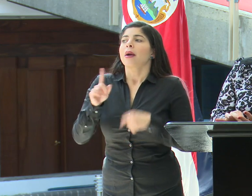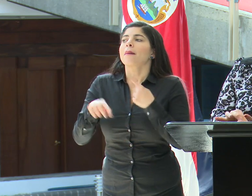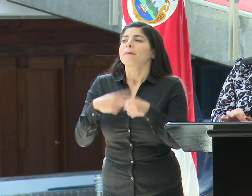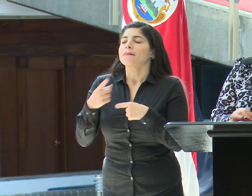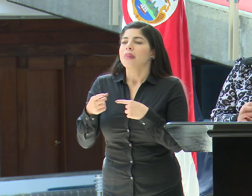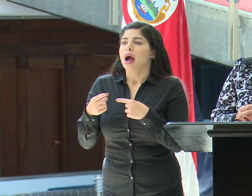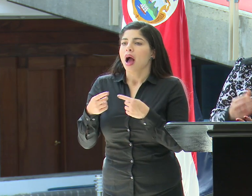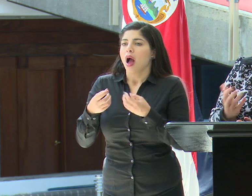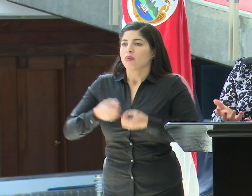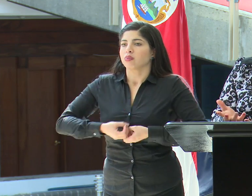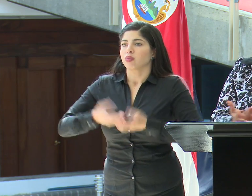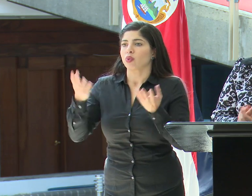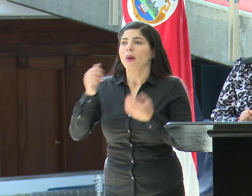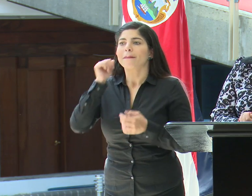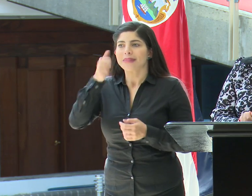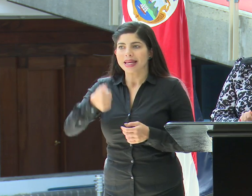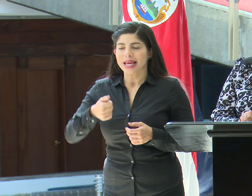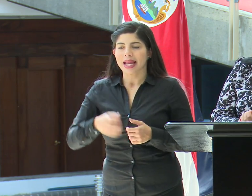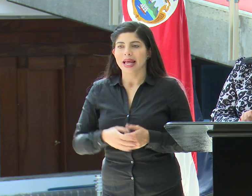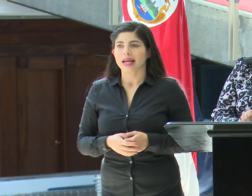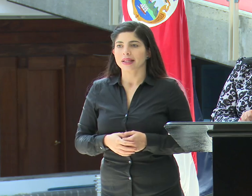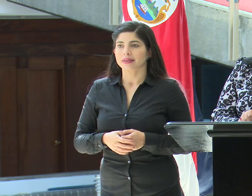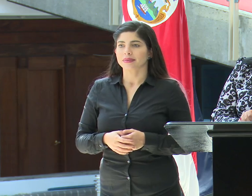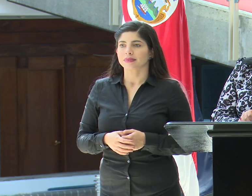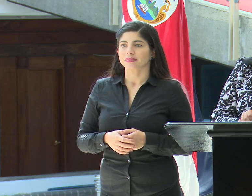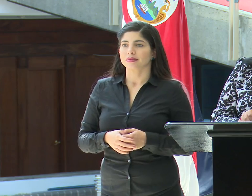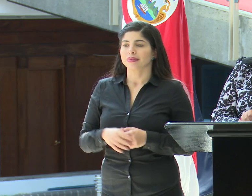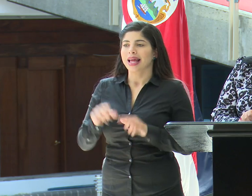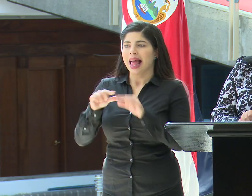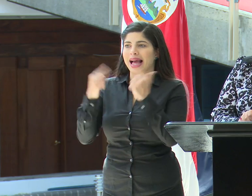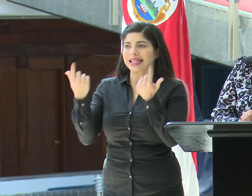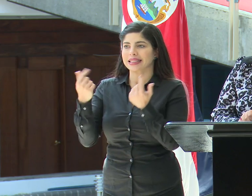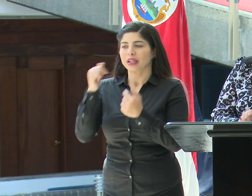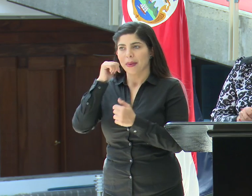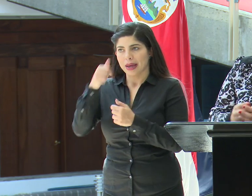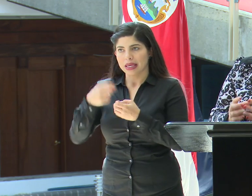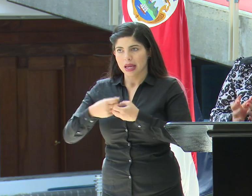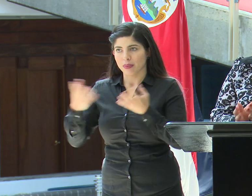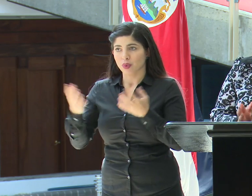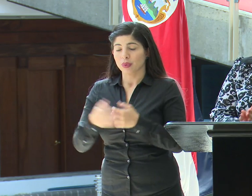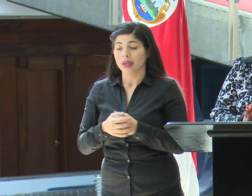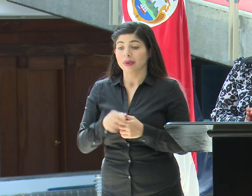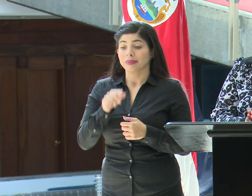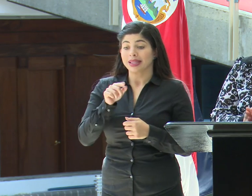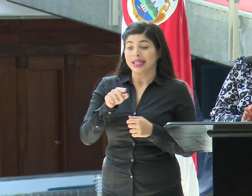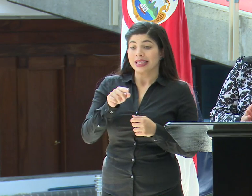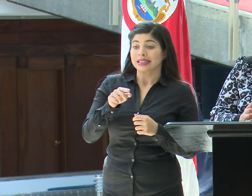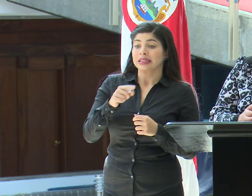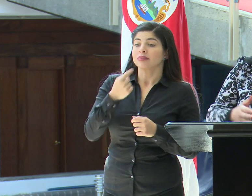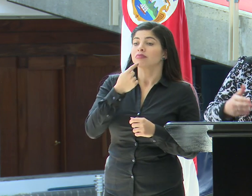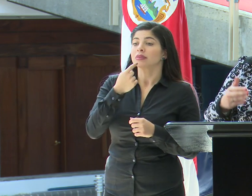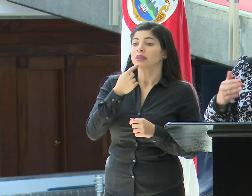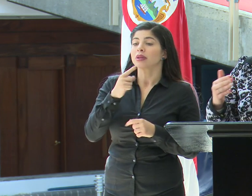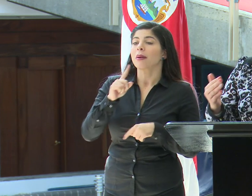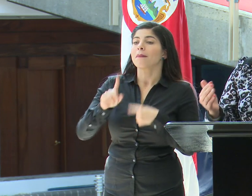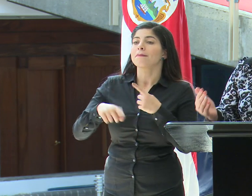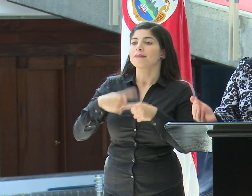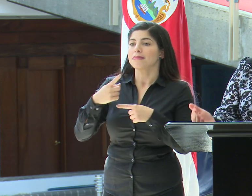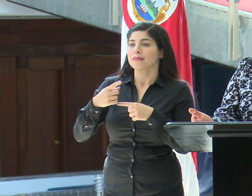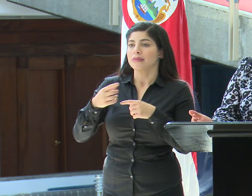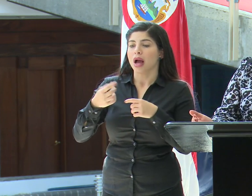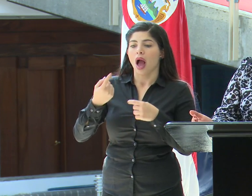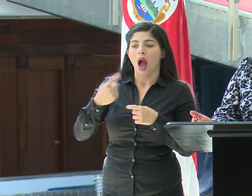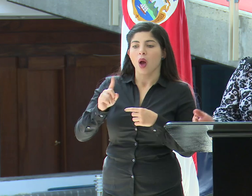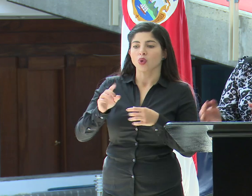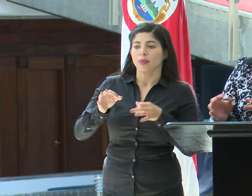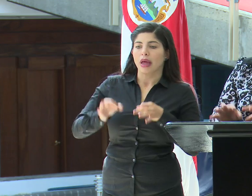publicada mañana en alcance en la Gaceta, establece que se va a prorrogar de forma